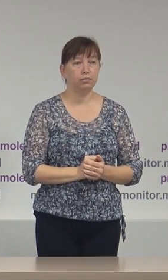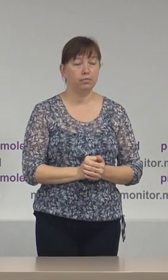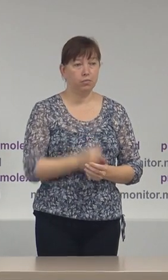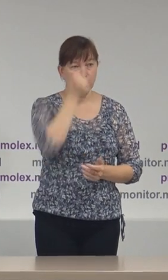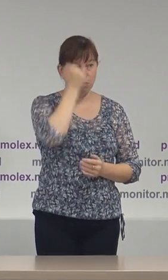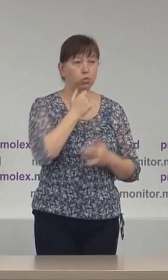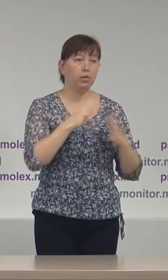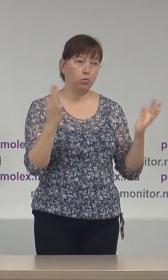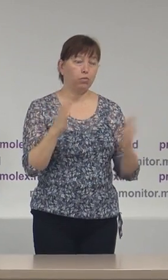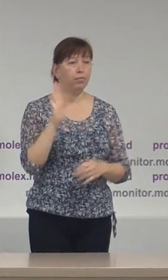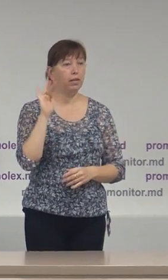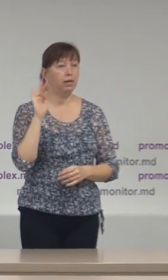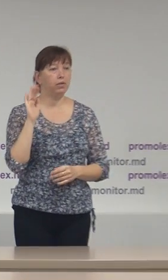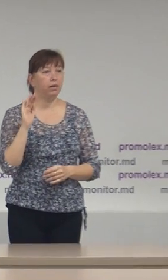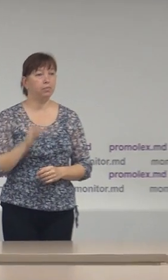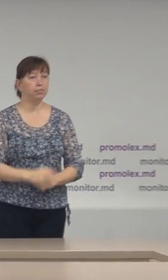mulțumesc mult